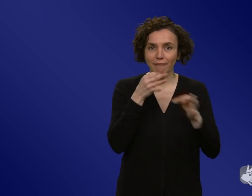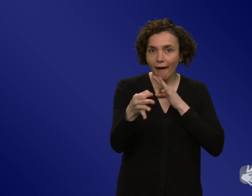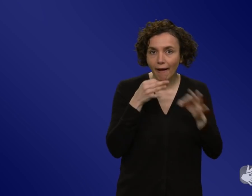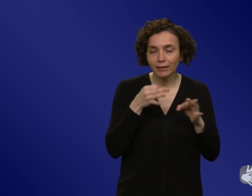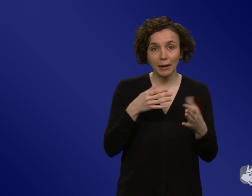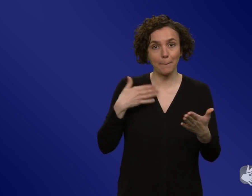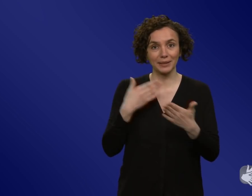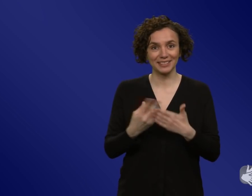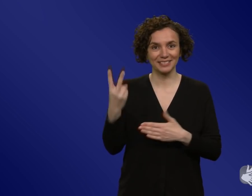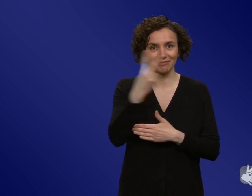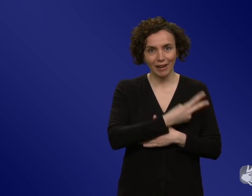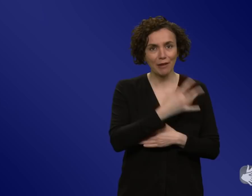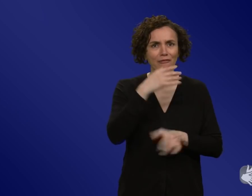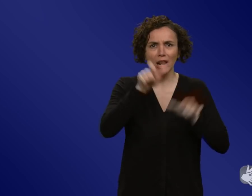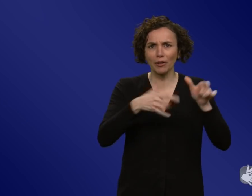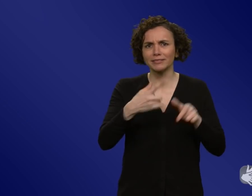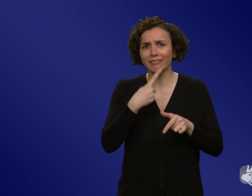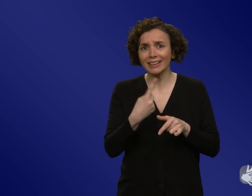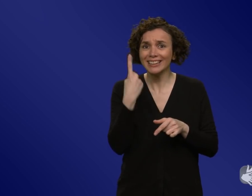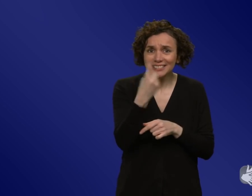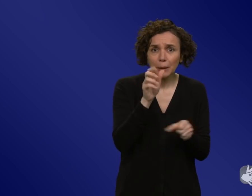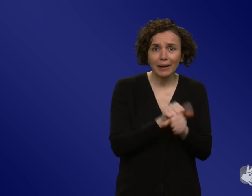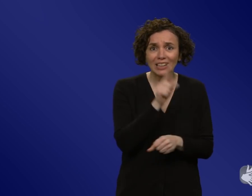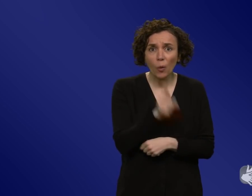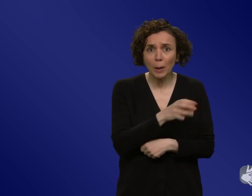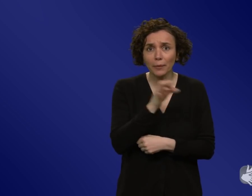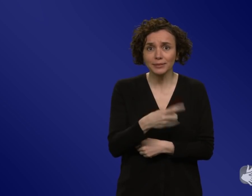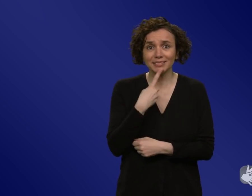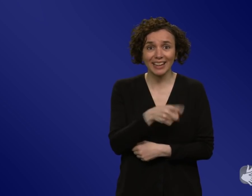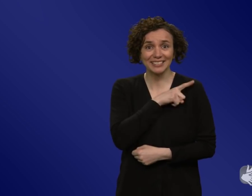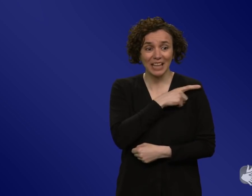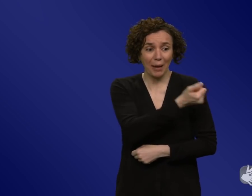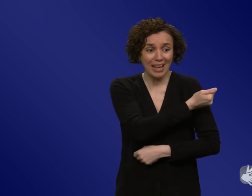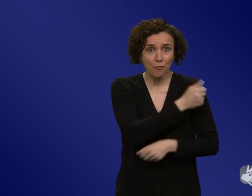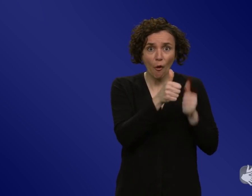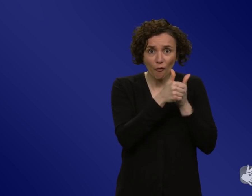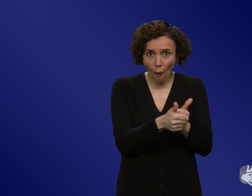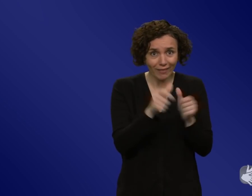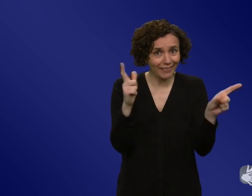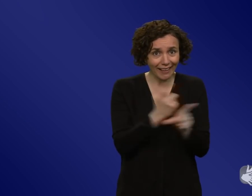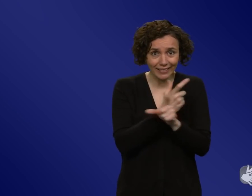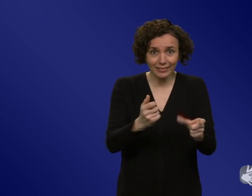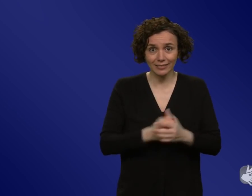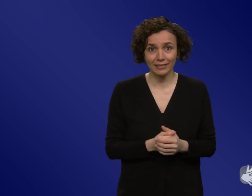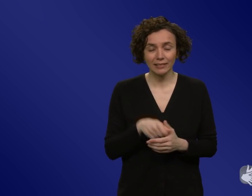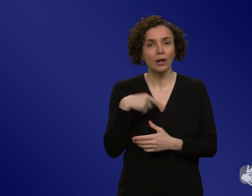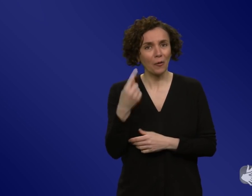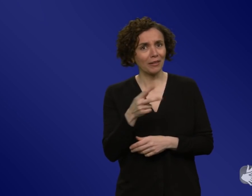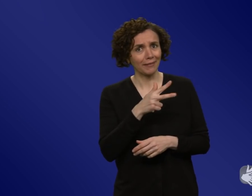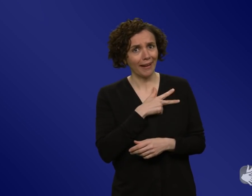mir garantieren, dass zum Beispiel ich von der Impfung nicht Folgendes bekomme und ehrliche Wissenschaft würde natürlich immer antworten, garantieren kann ich gar nichts und